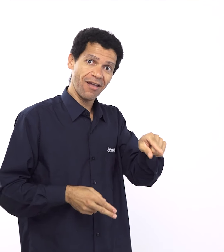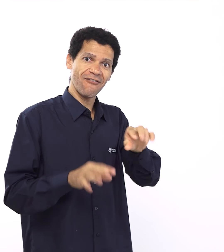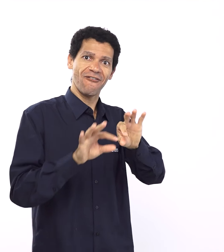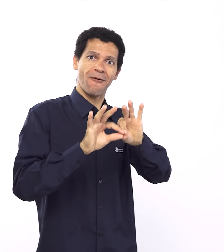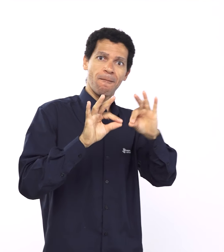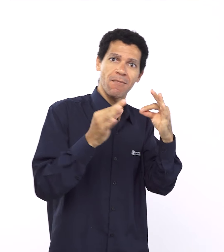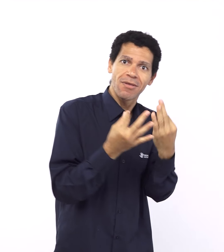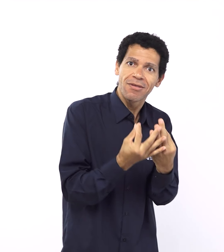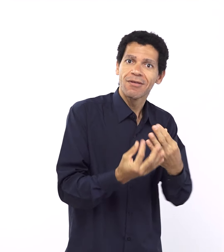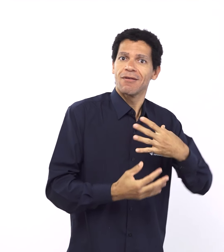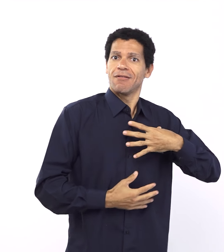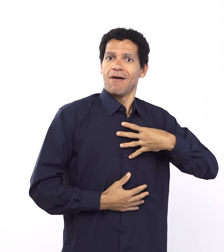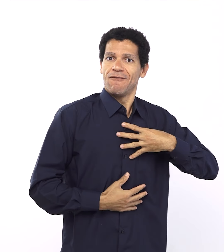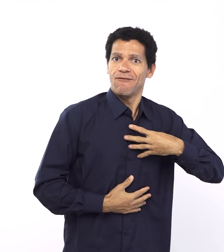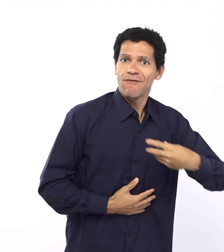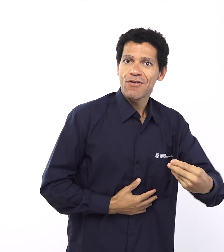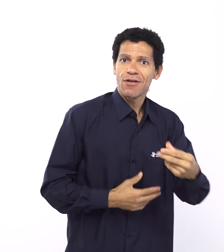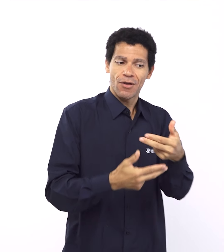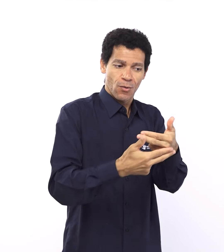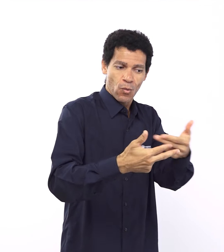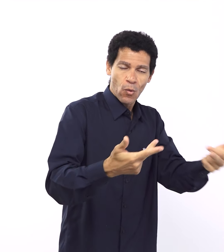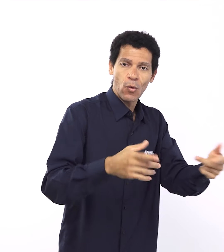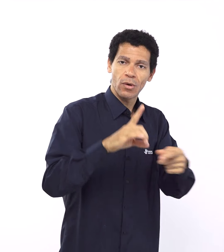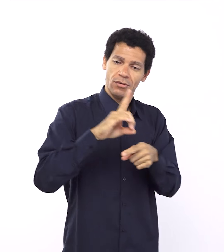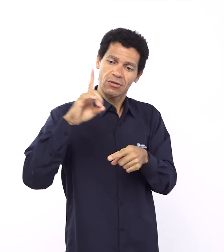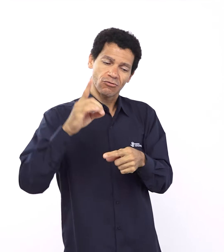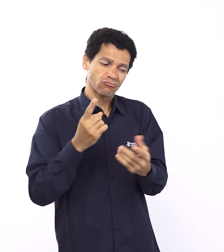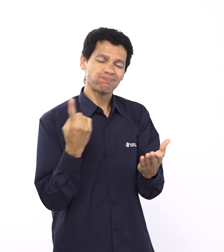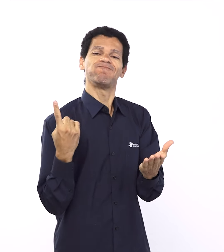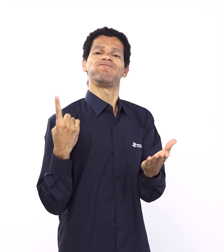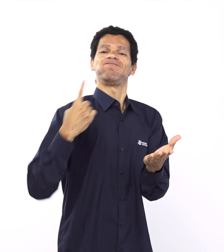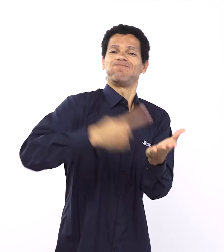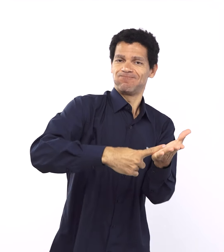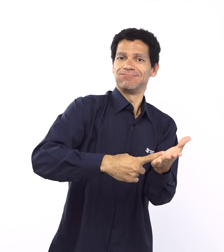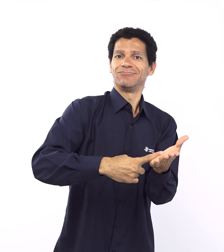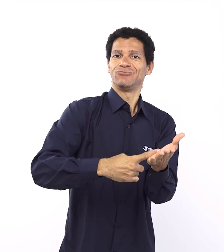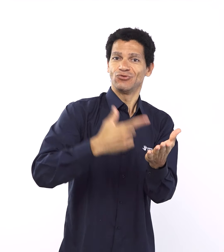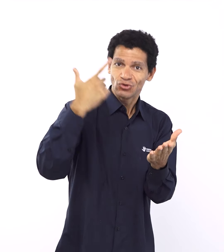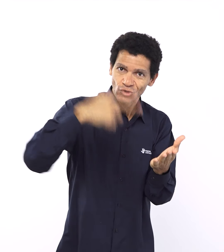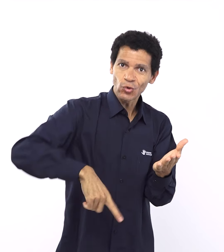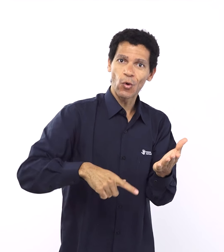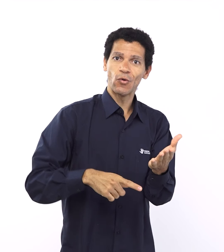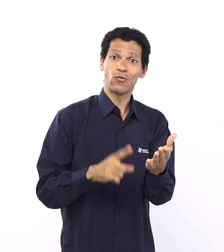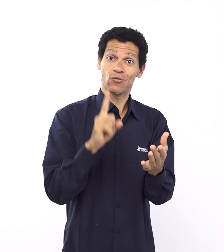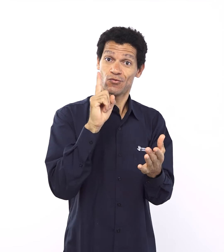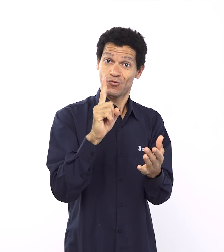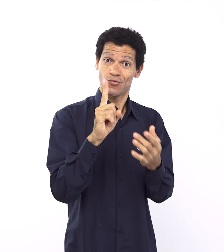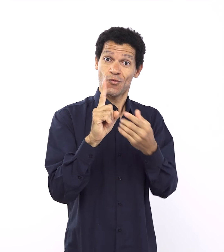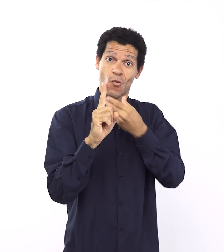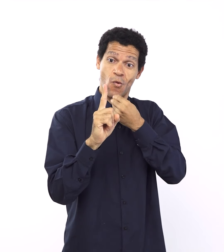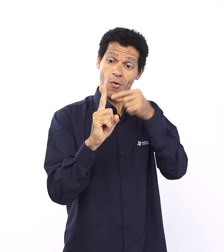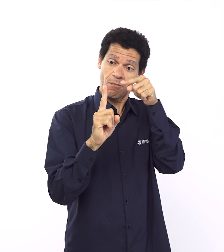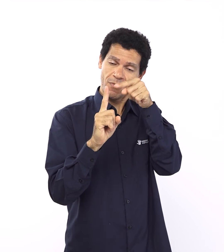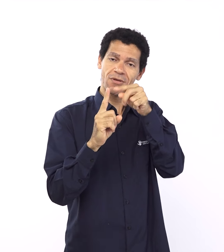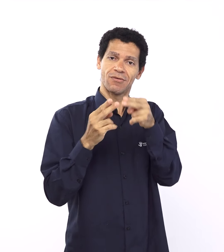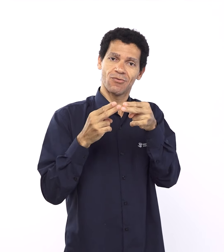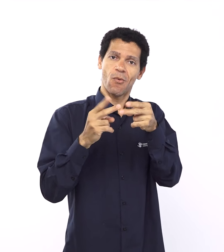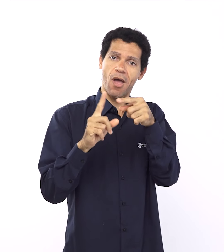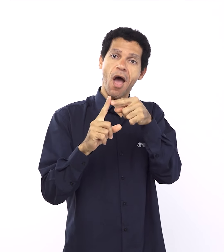Também é dito sobre o homem ser feito à imagem e semelhança de Deus, né? E a gente tem uma espécie de recriação do mundo,